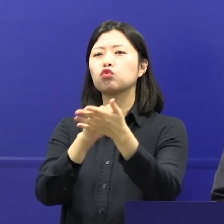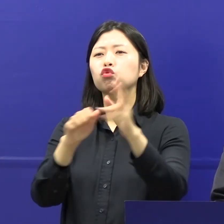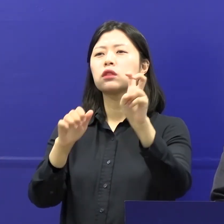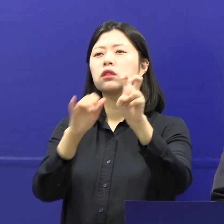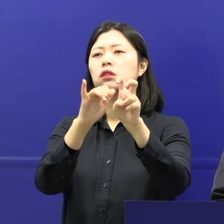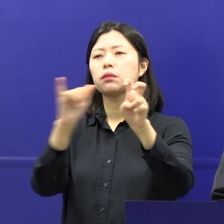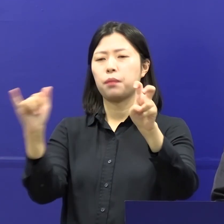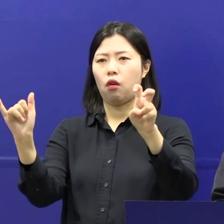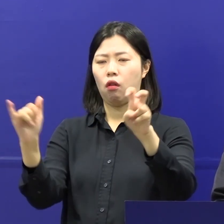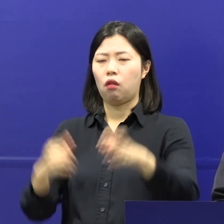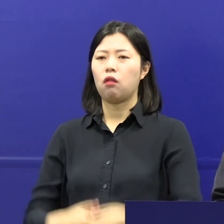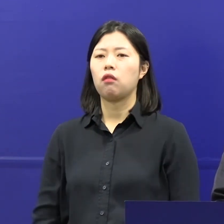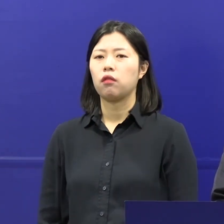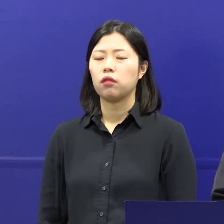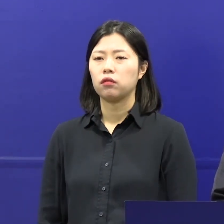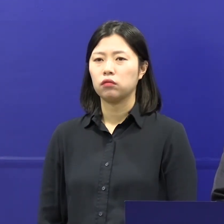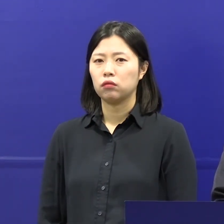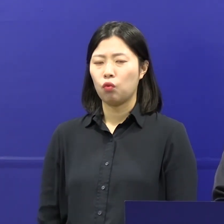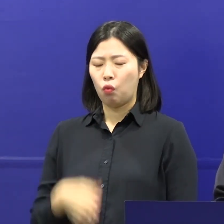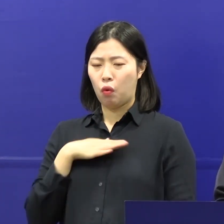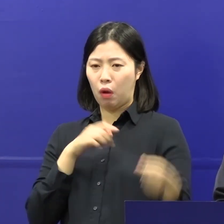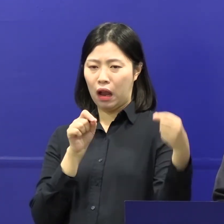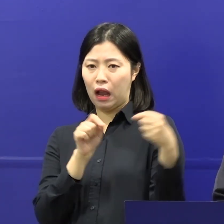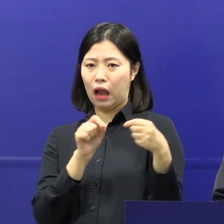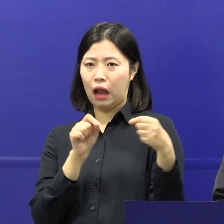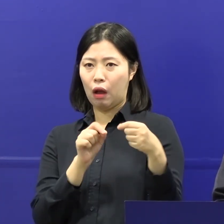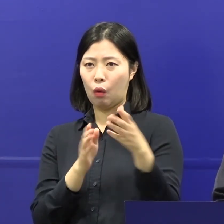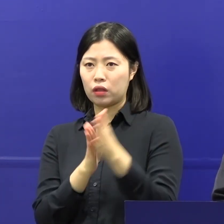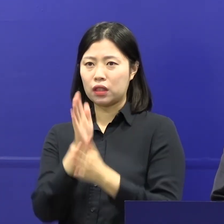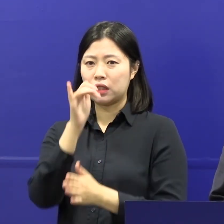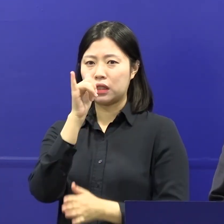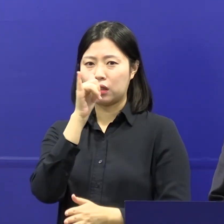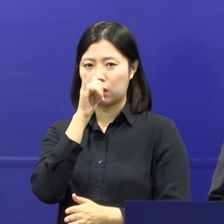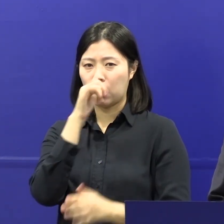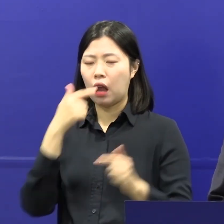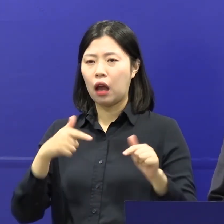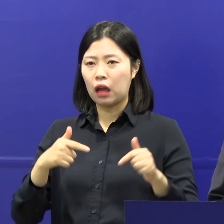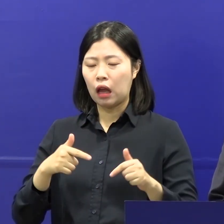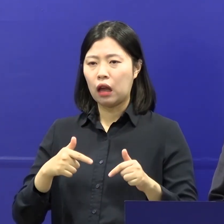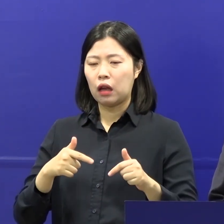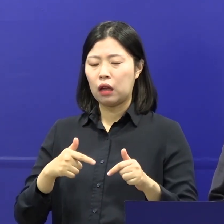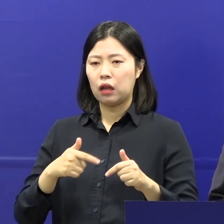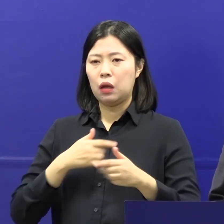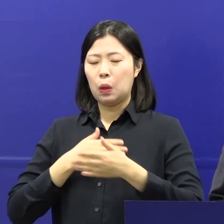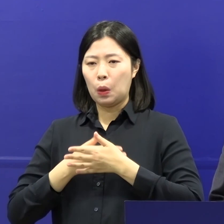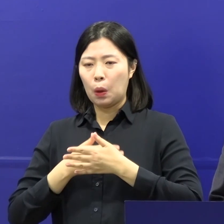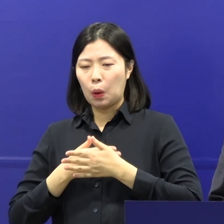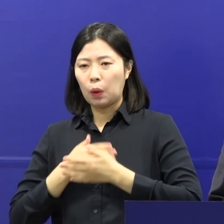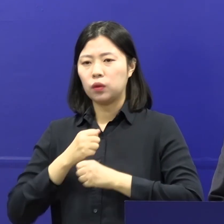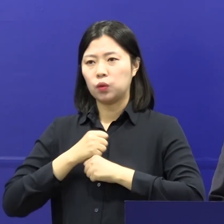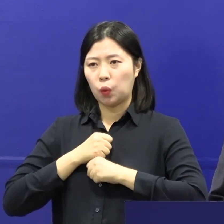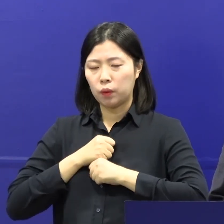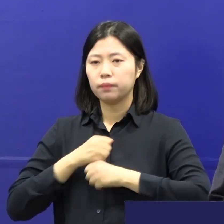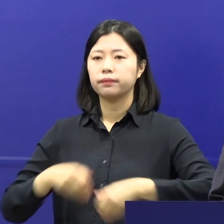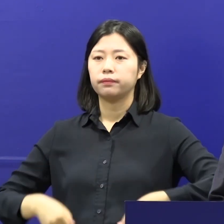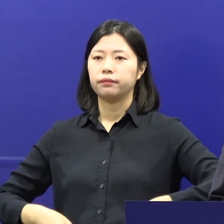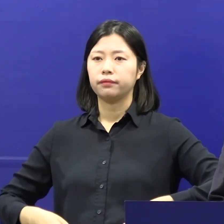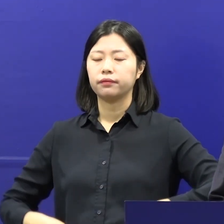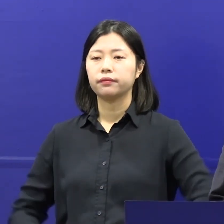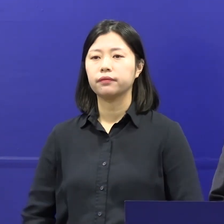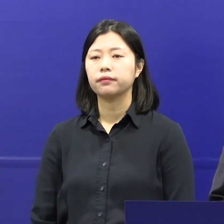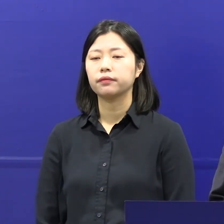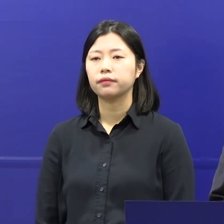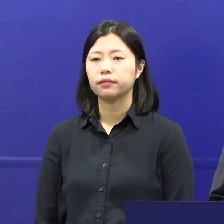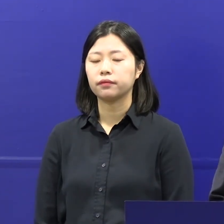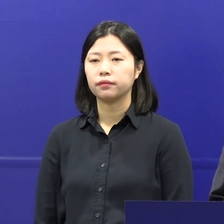인근에 있는 우리 시에서도 각별히 긴장을 하고 대처해야 될 그런 상황인